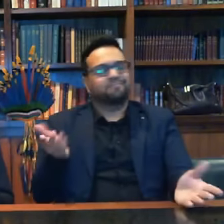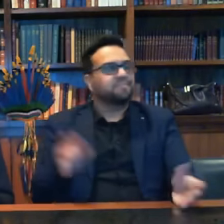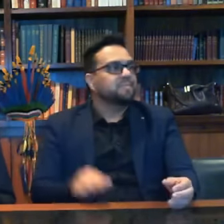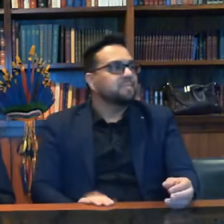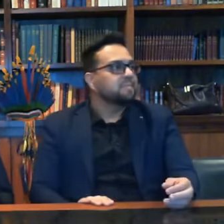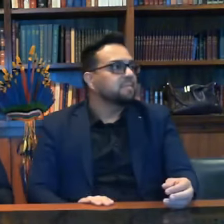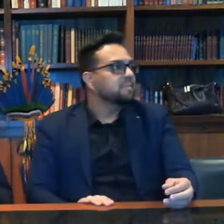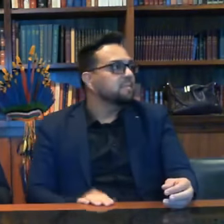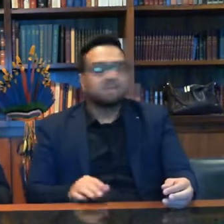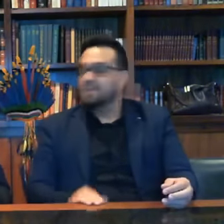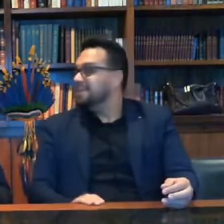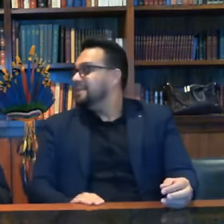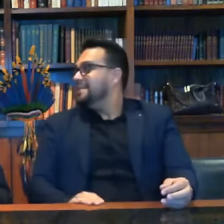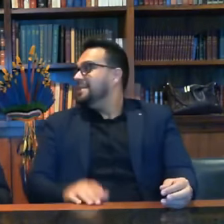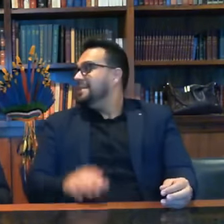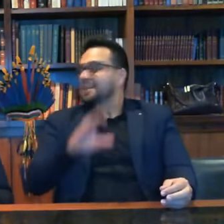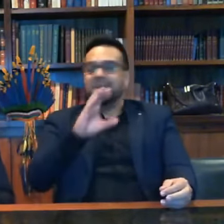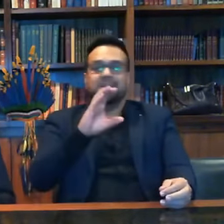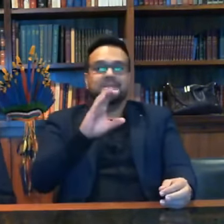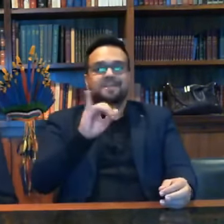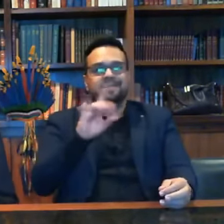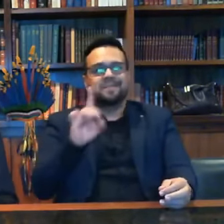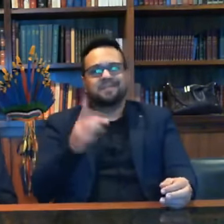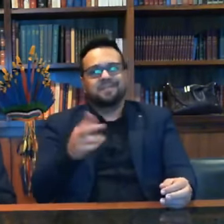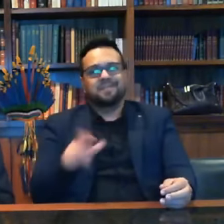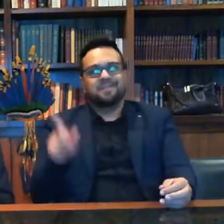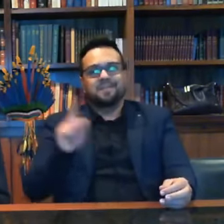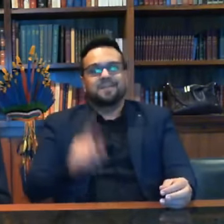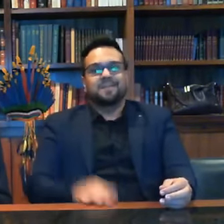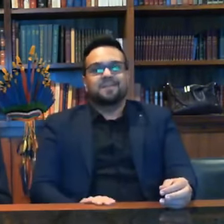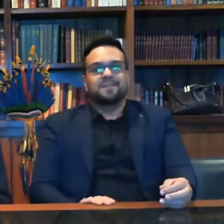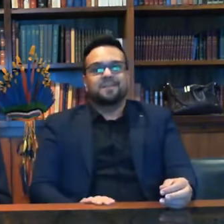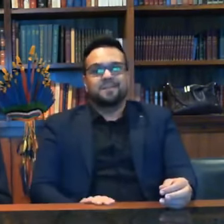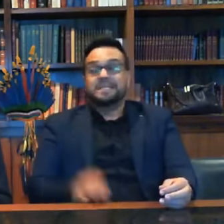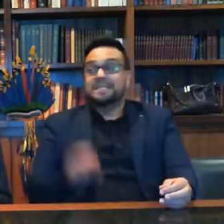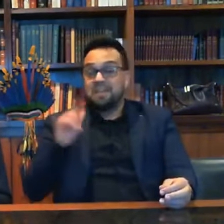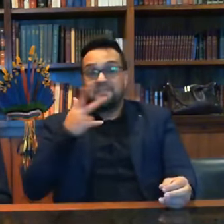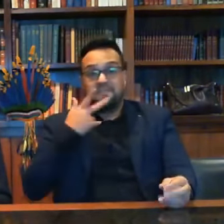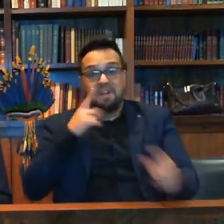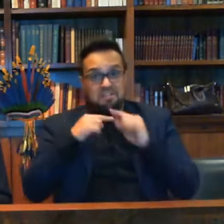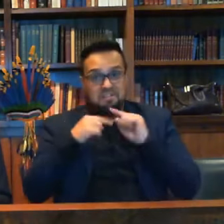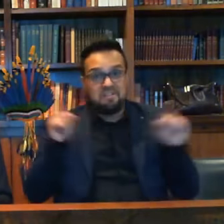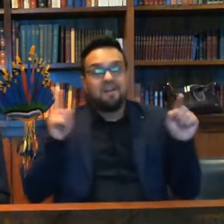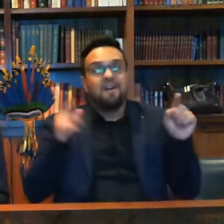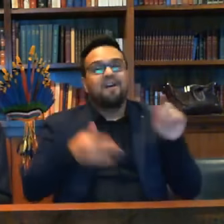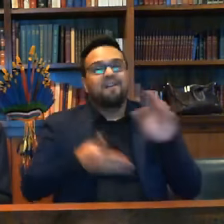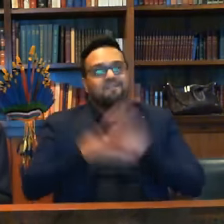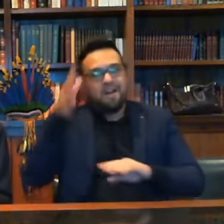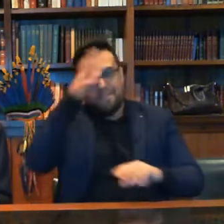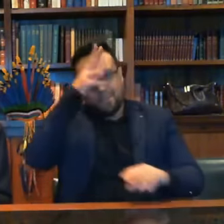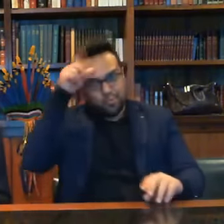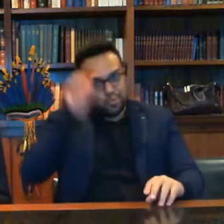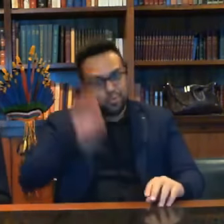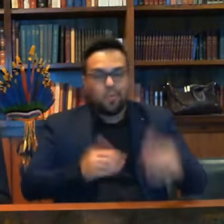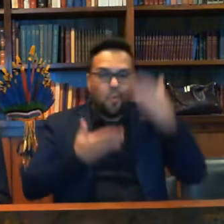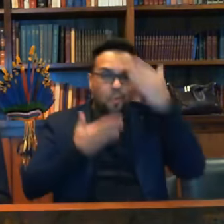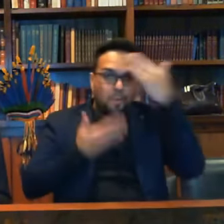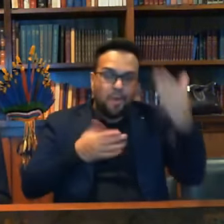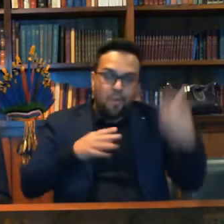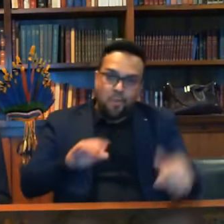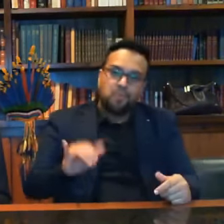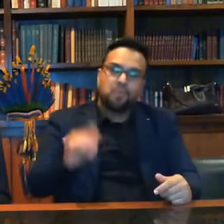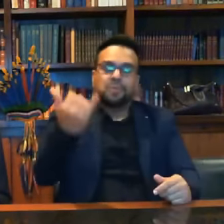vai partir se falar alguma coisa você vai para o Newark então pessoal muito obrigado pela